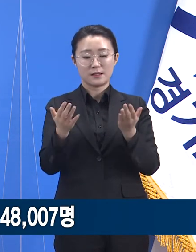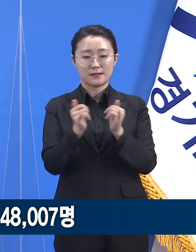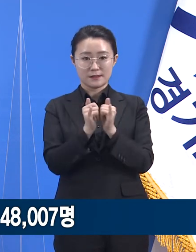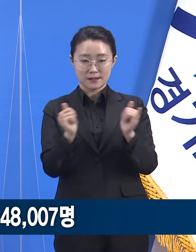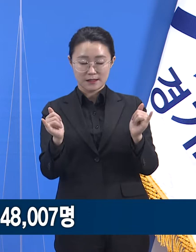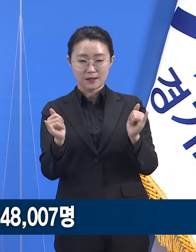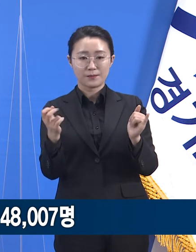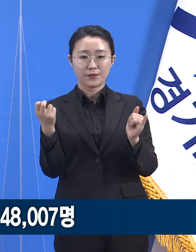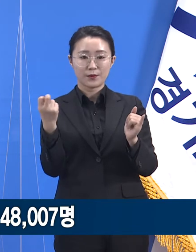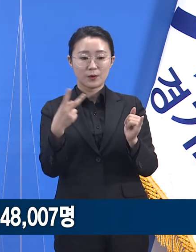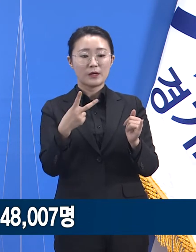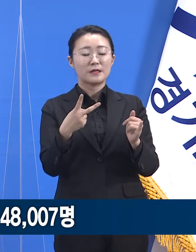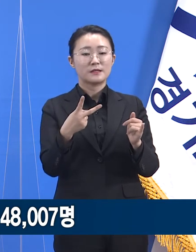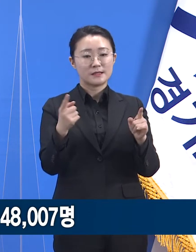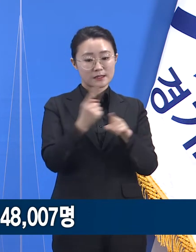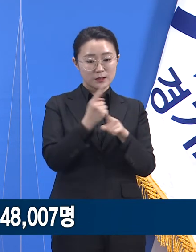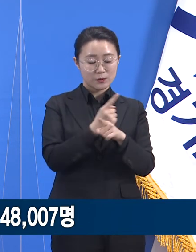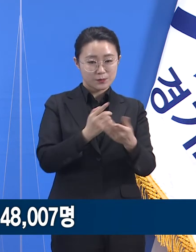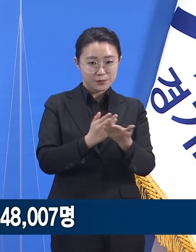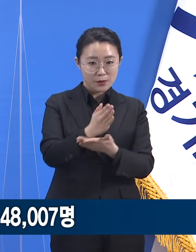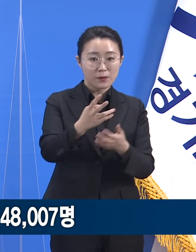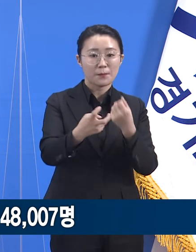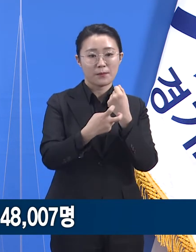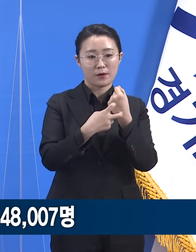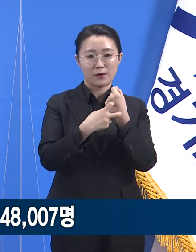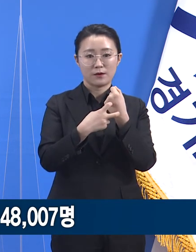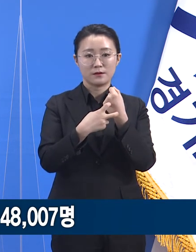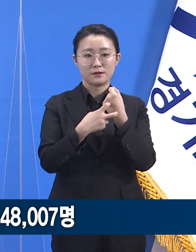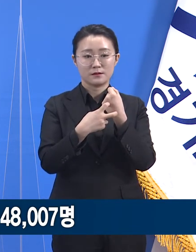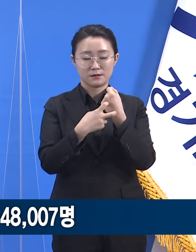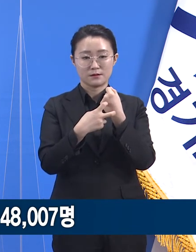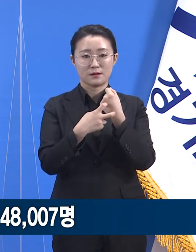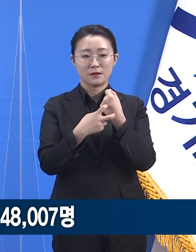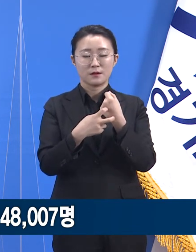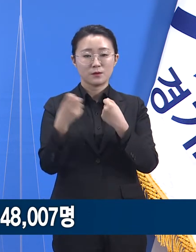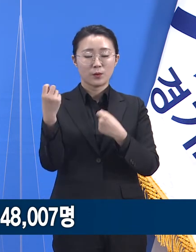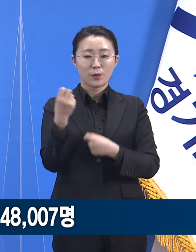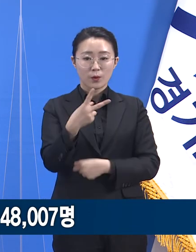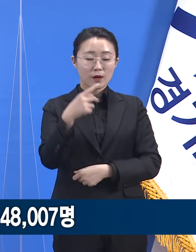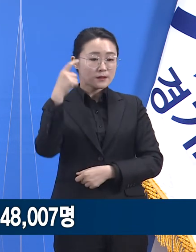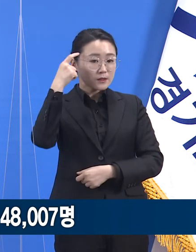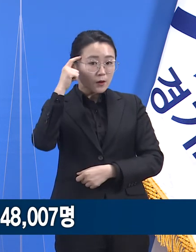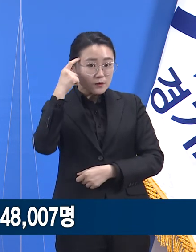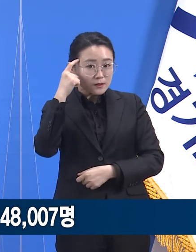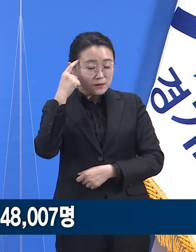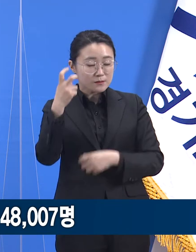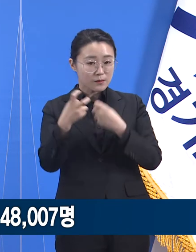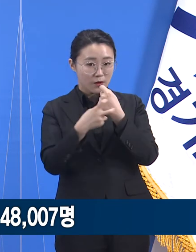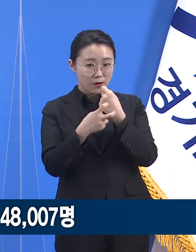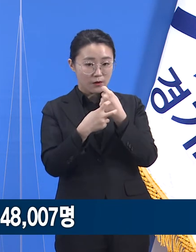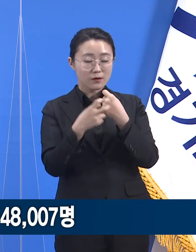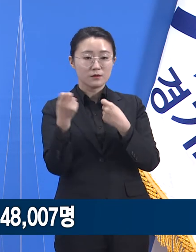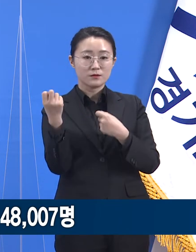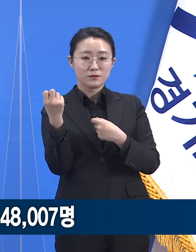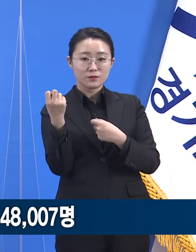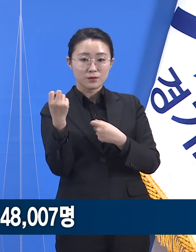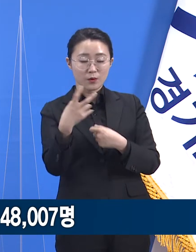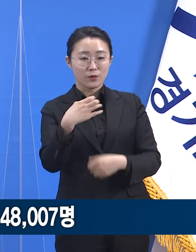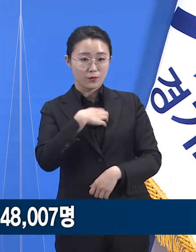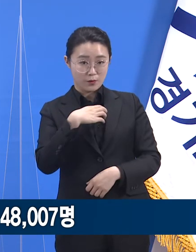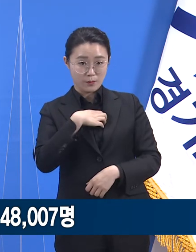코로나 치료 전담병원 9,794명, 정신의료기관과 고위험의료기관 6만